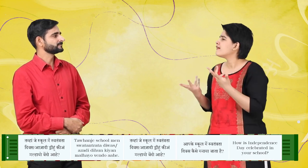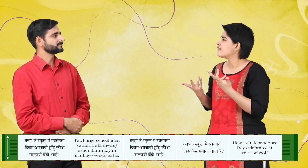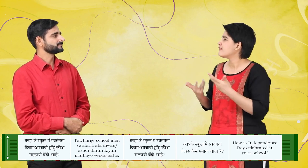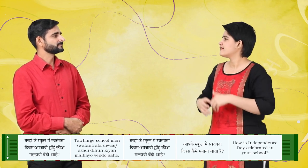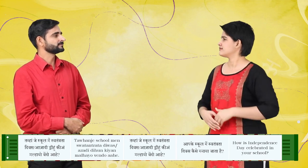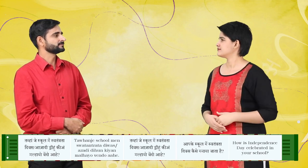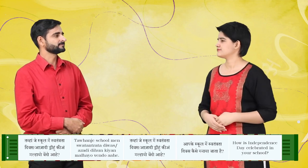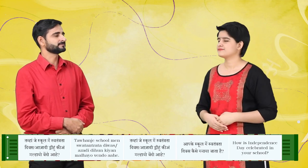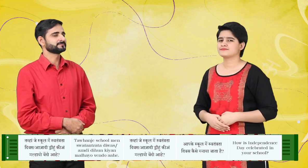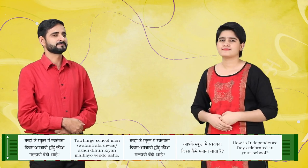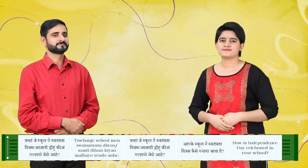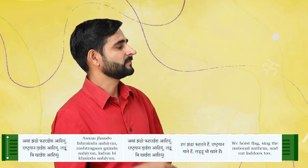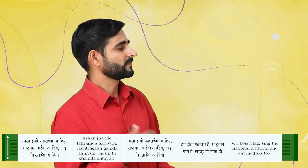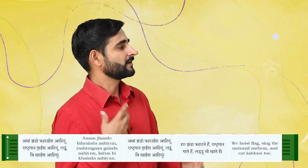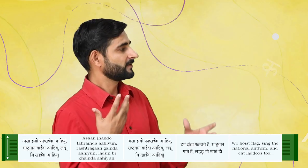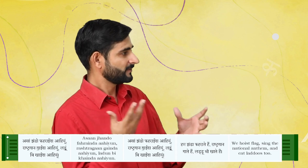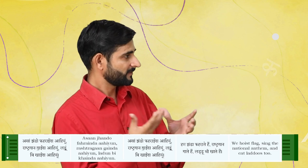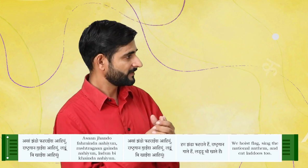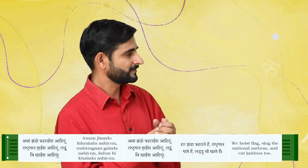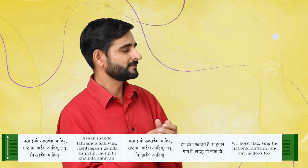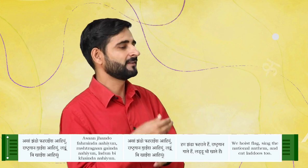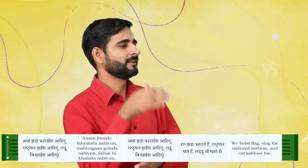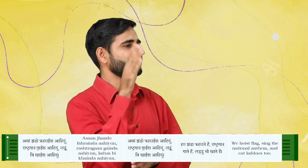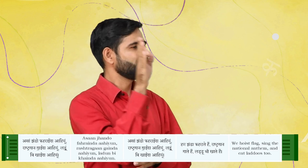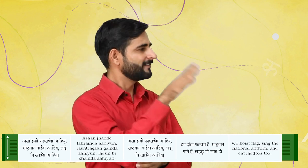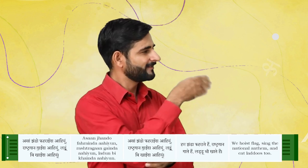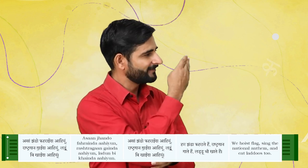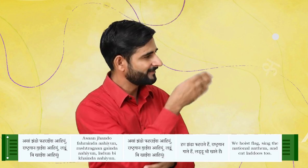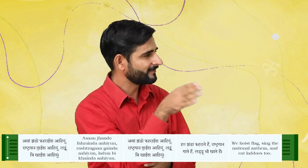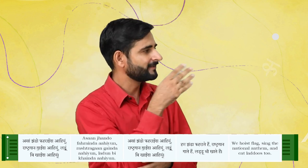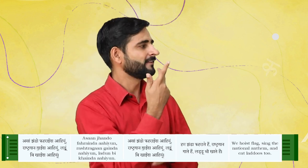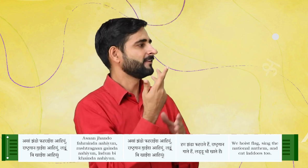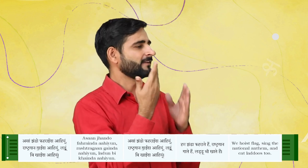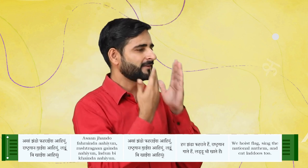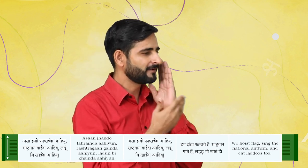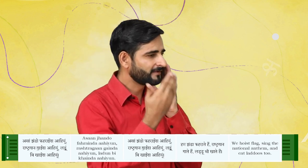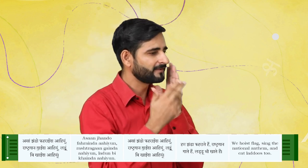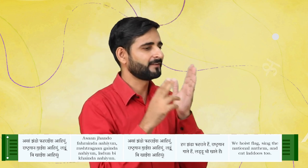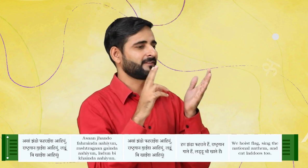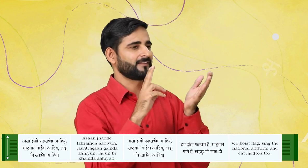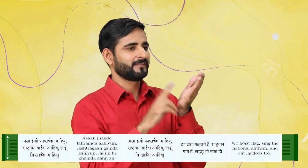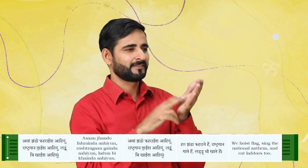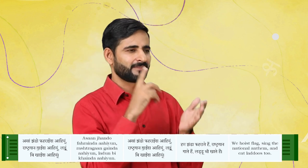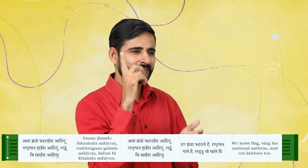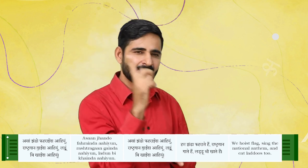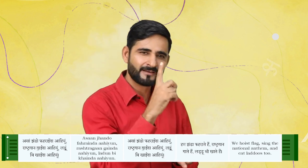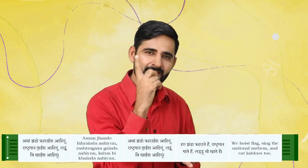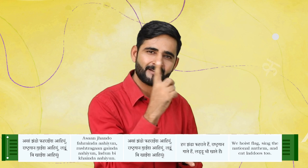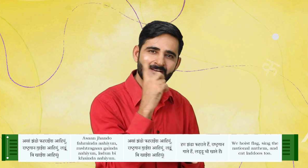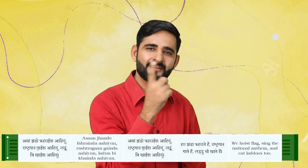मलहायो वेंदो आहे असा जंडो फिराइंदा आहें, राष्ट्रगान गाइंदा आहें, लड़ू भी खाइंदा आहें